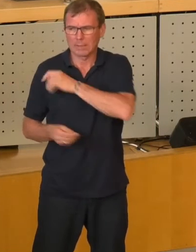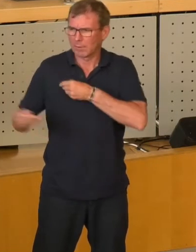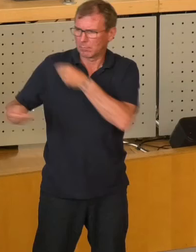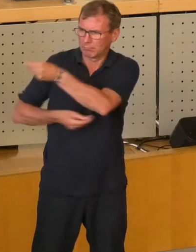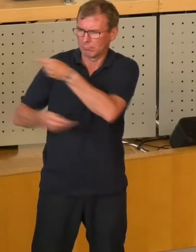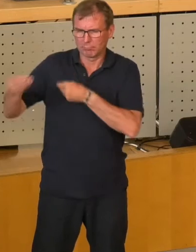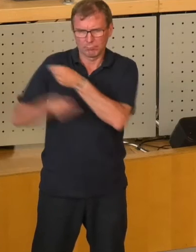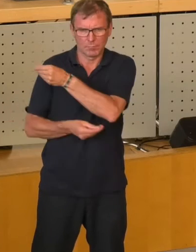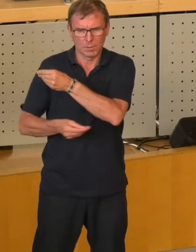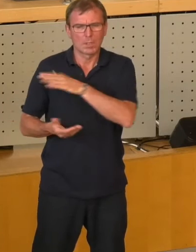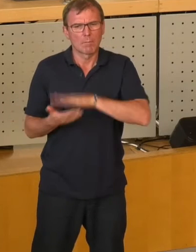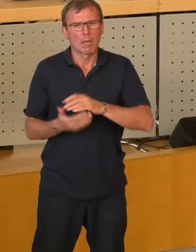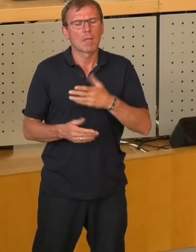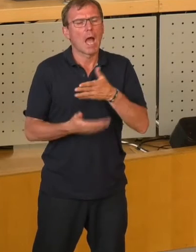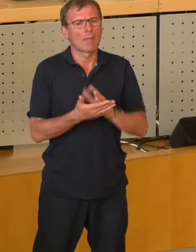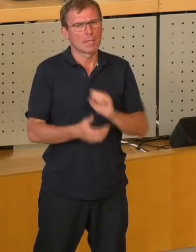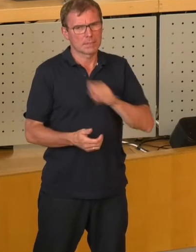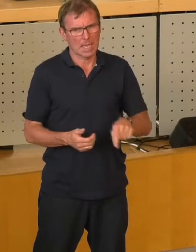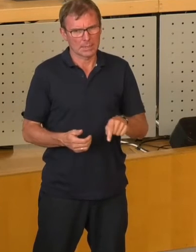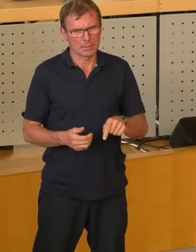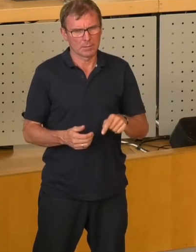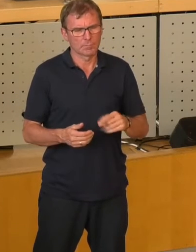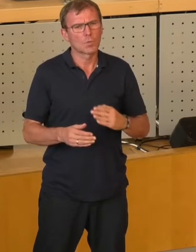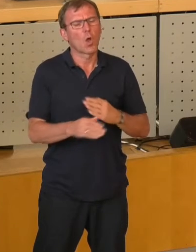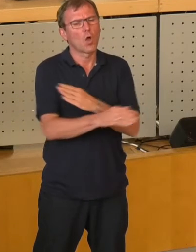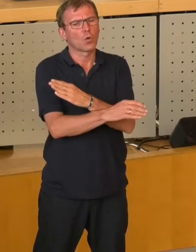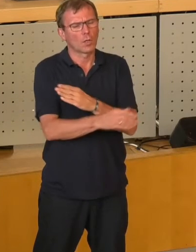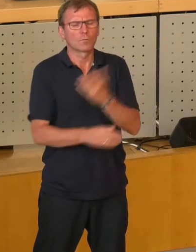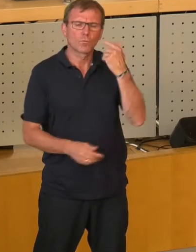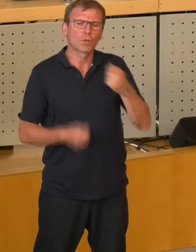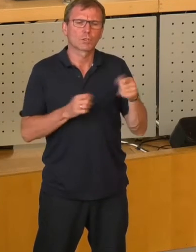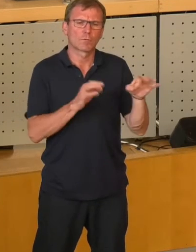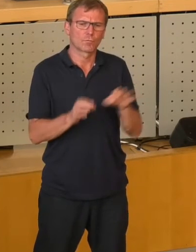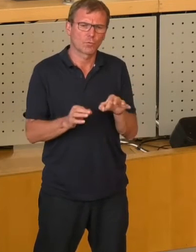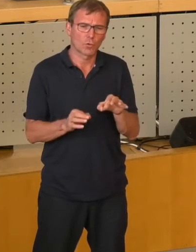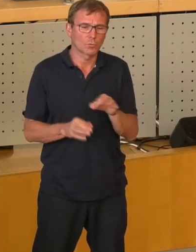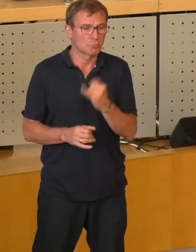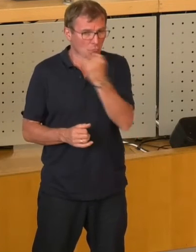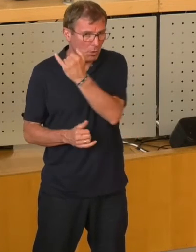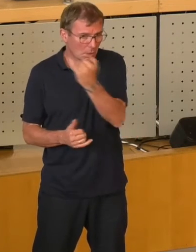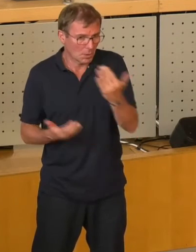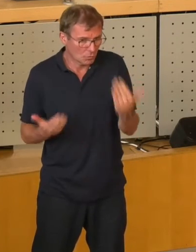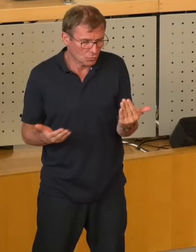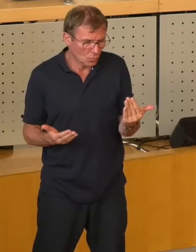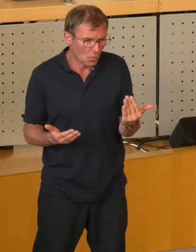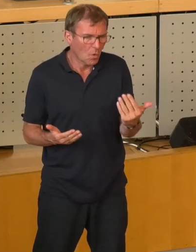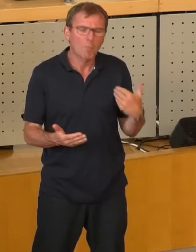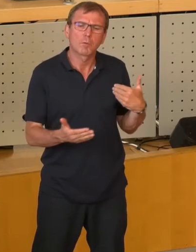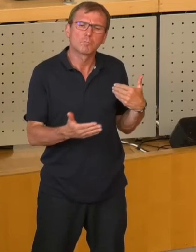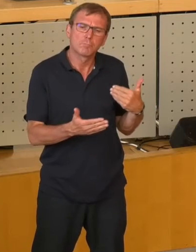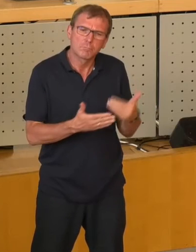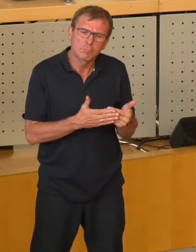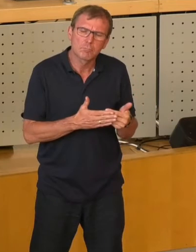die TÜGA bleibt Anteilseigner. Das wurde von früheren Geschäftsführern angeregt, ist aber leider nicht